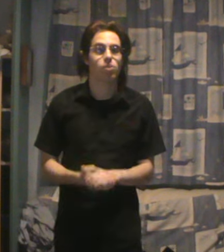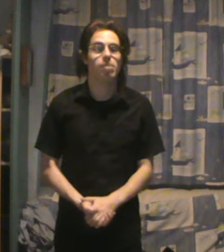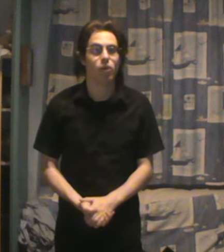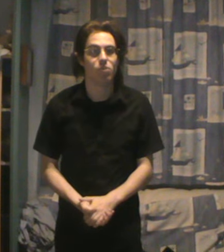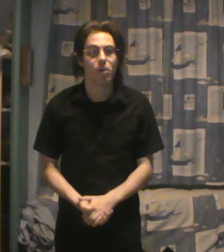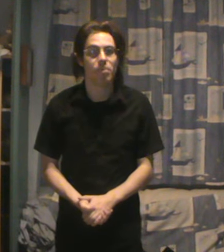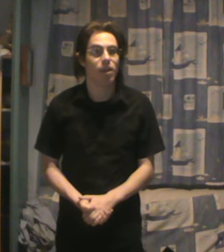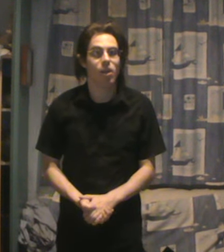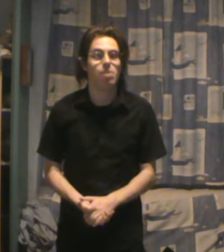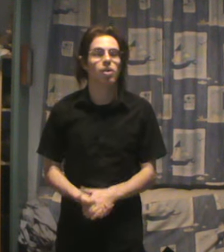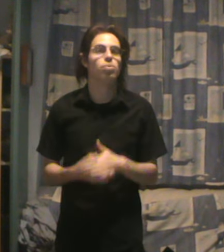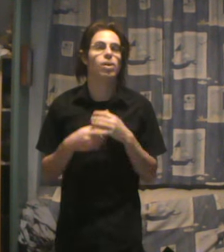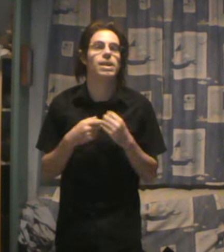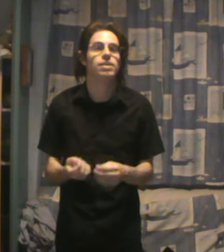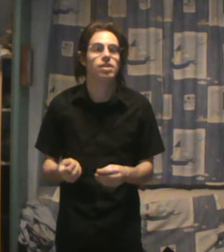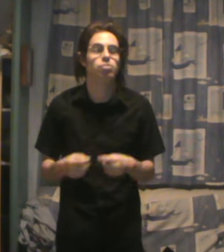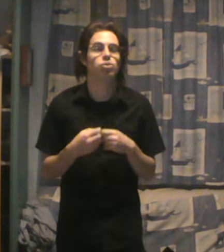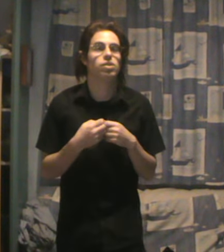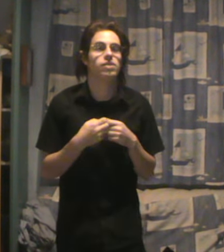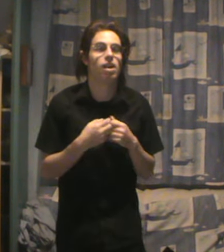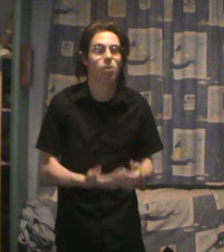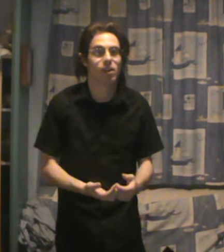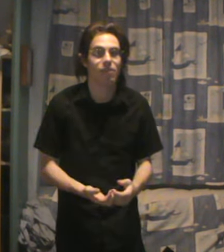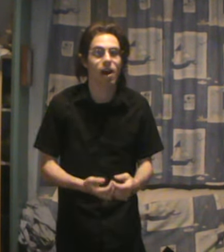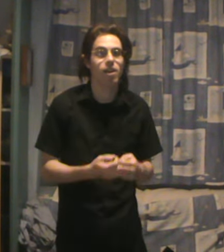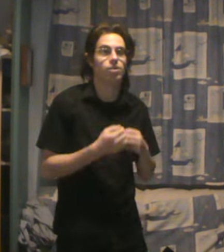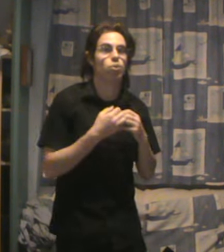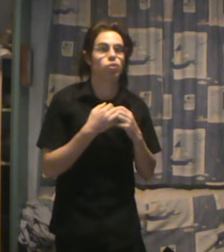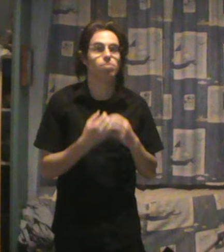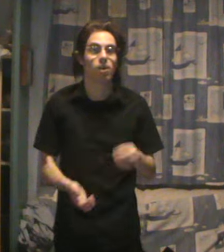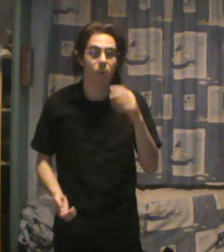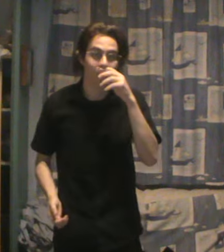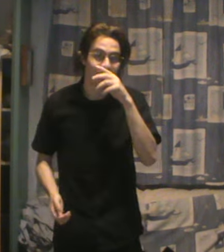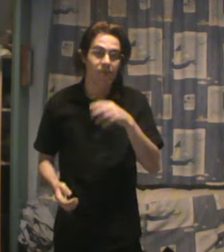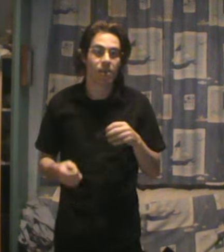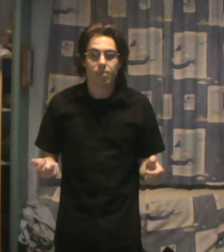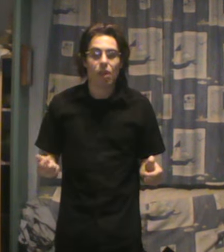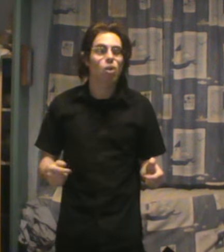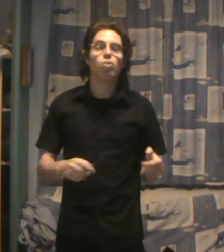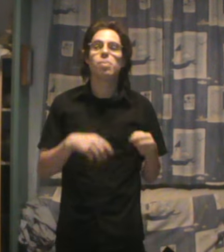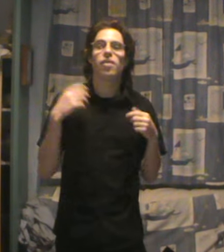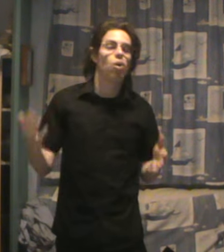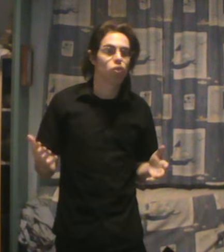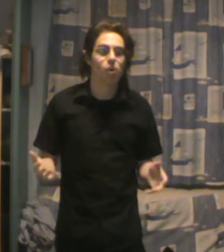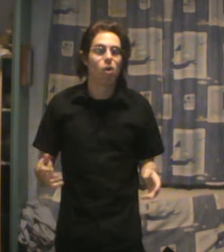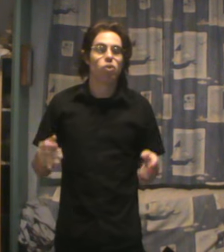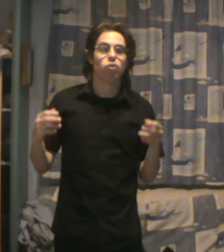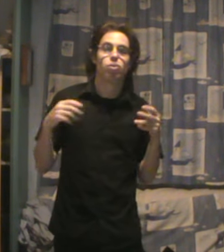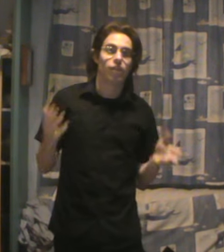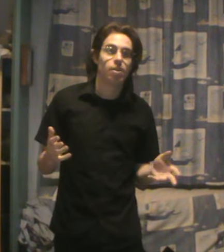le même argument, et le même argument qui est utilisé pour justifier la loi travail, les ordonnances Macron, que l'on ne pas faire autrement que de travailler